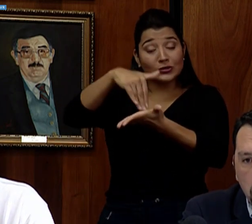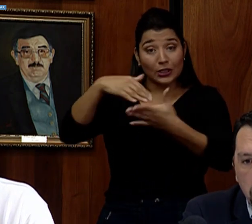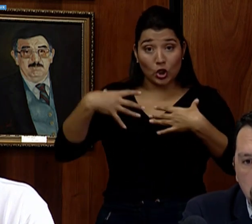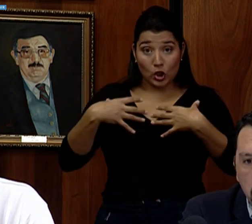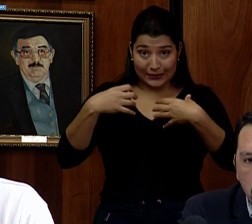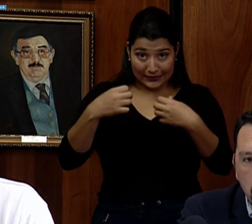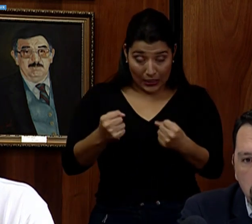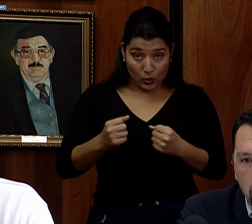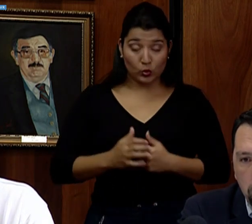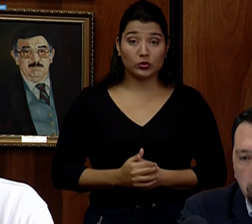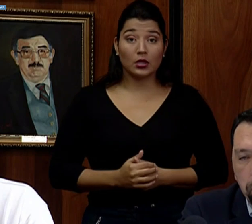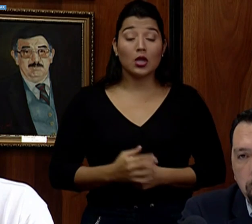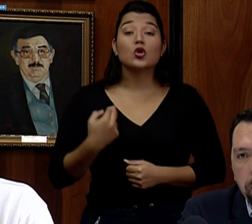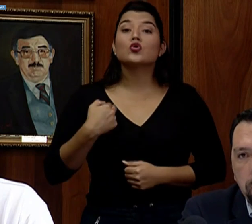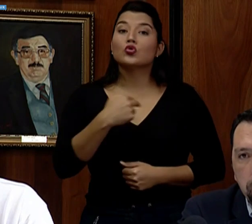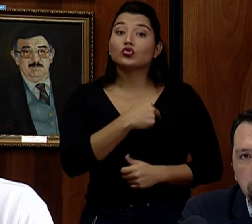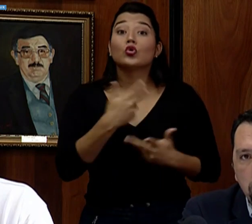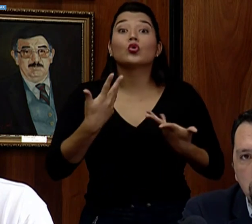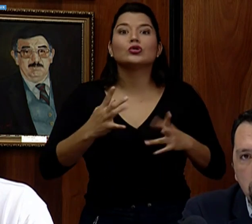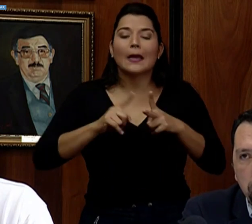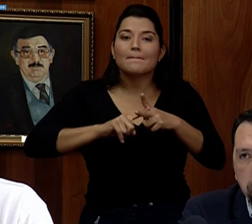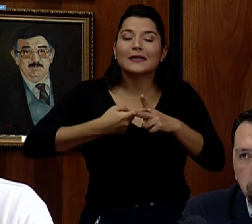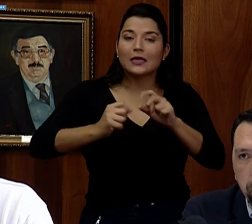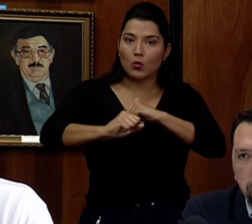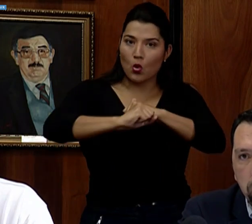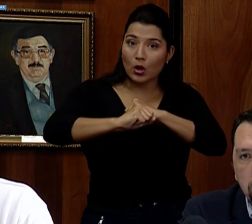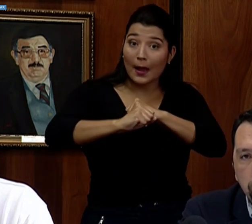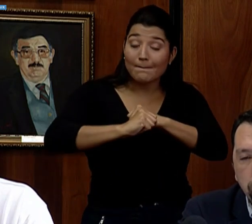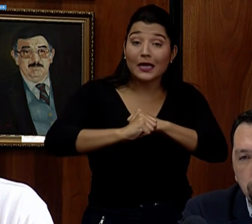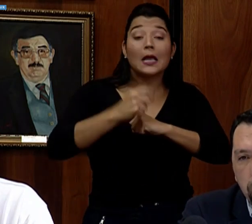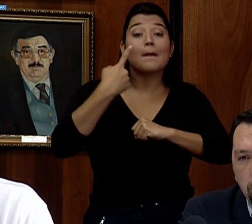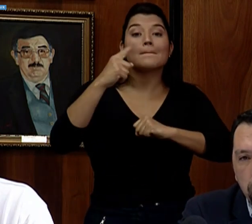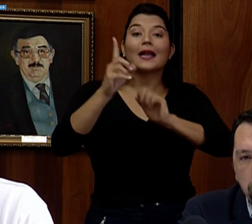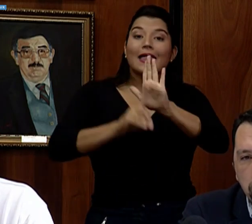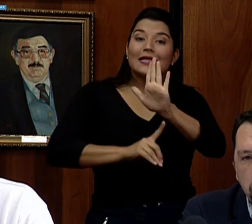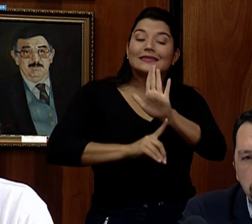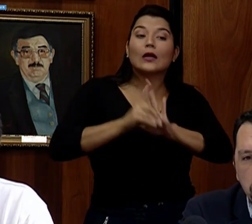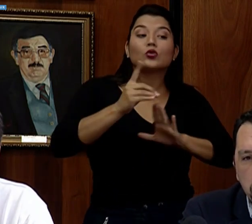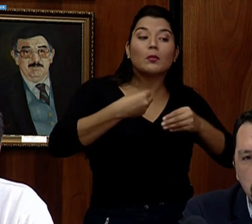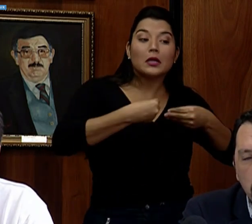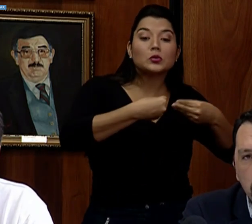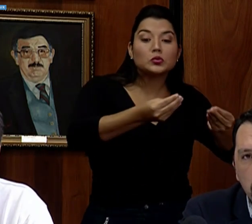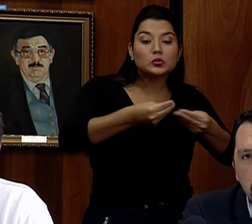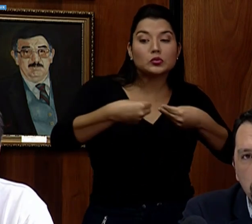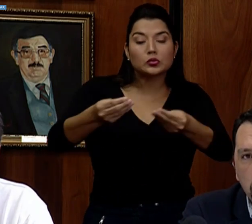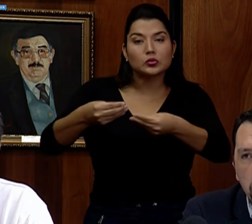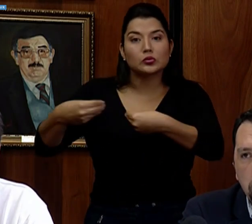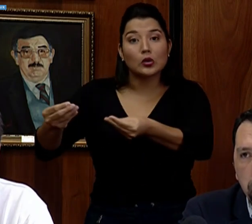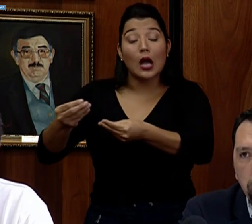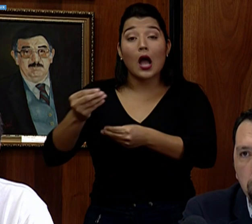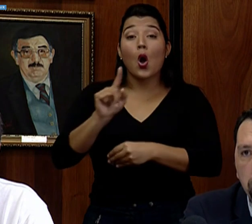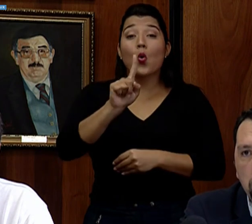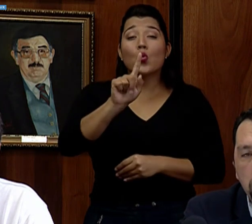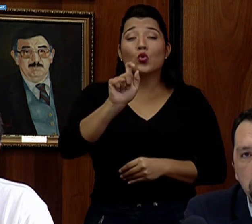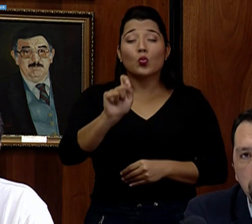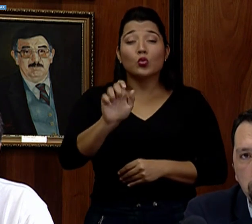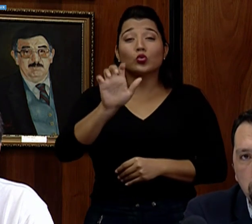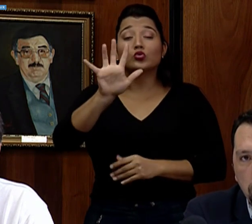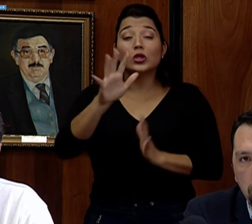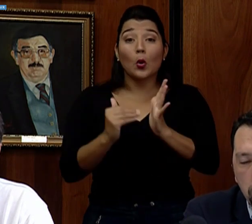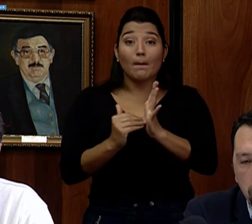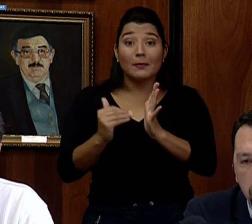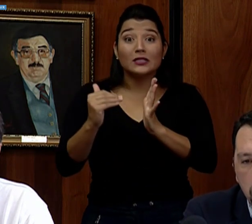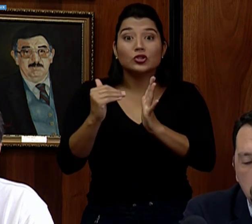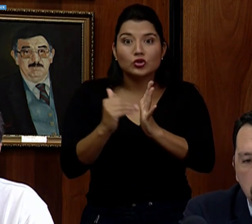una campaña de desarrollo de abastecimiento para más de 1.5 millones de equipos de protección